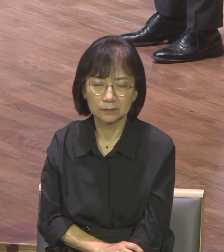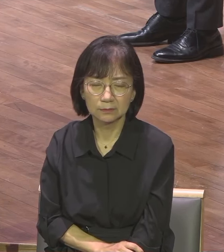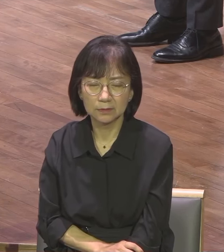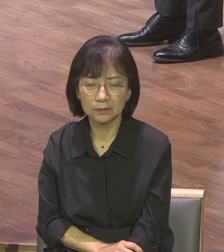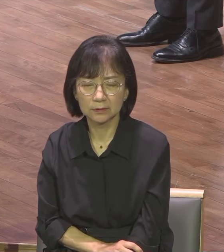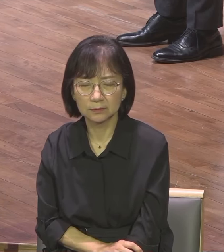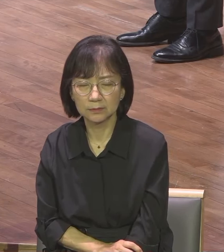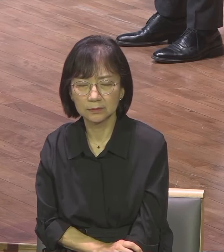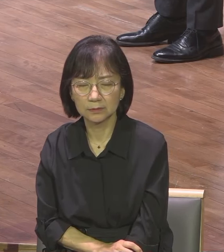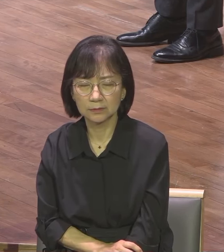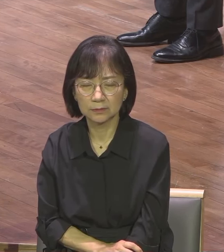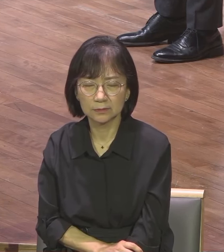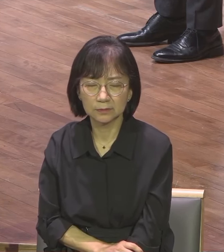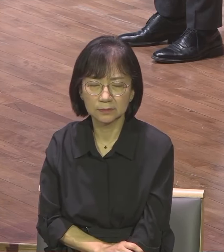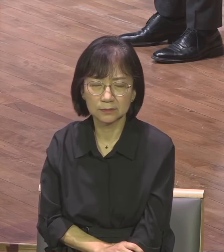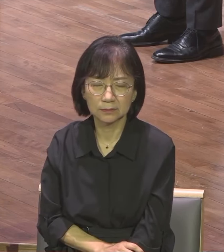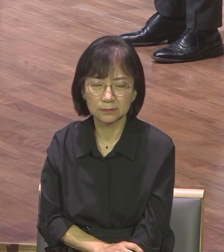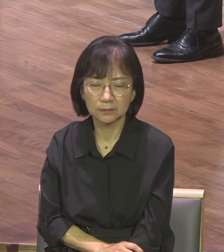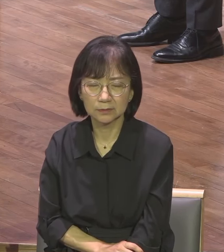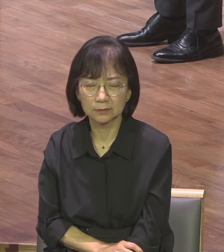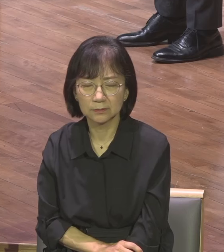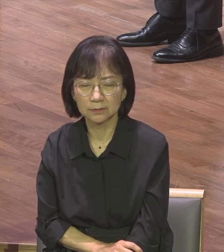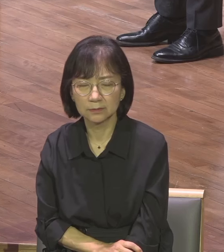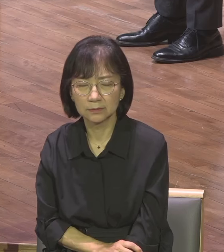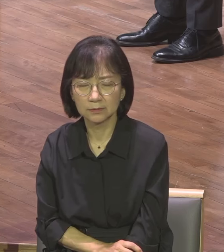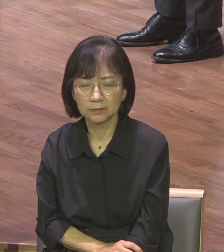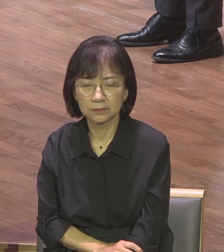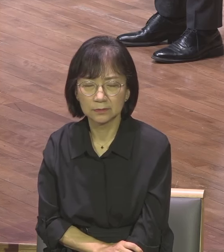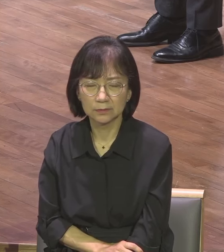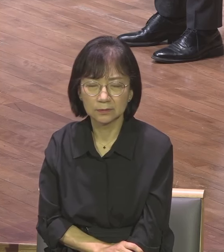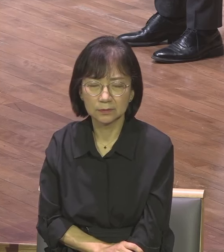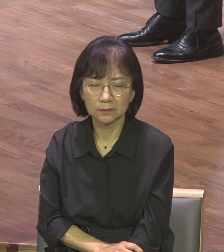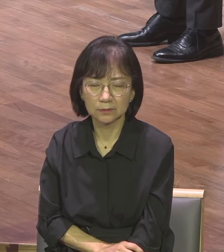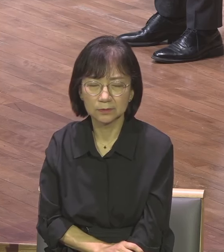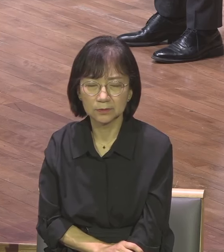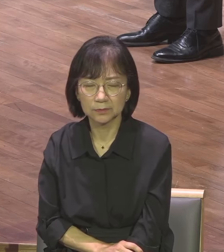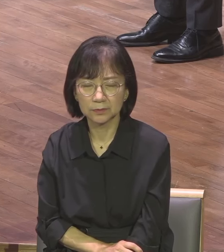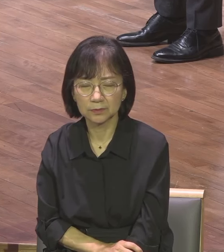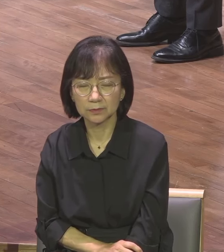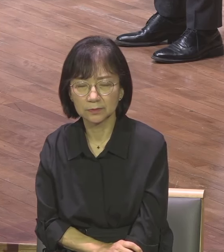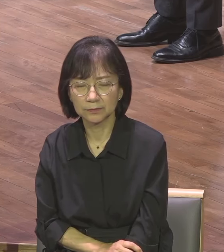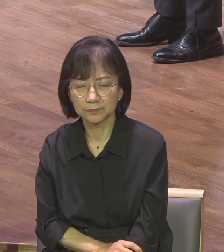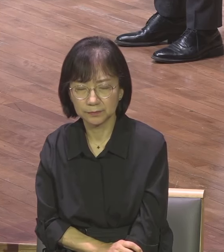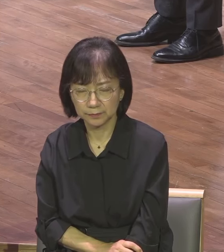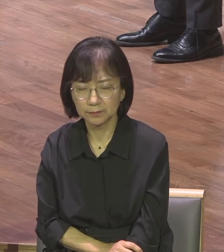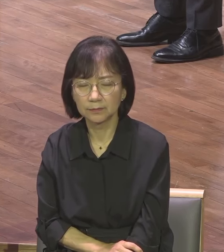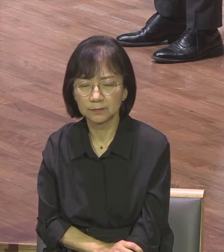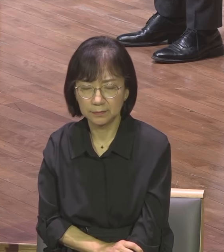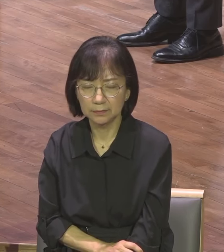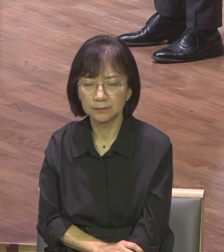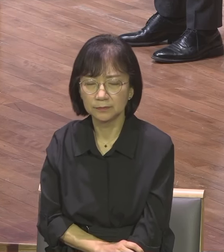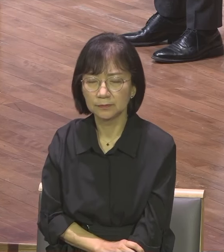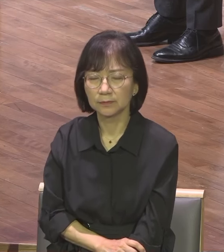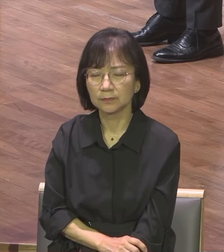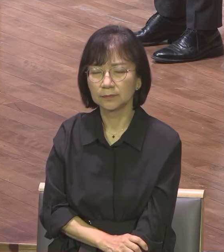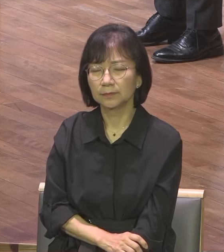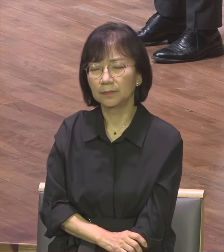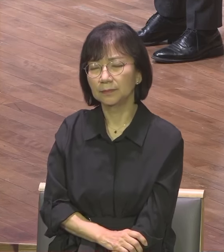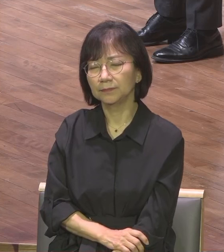우리를 의룹 교육해서 세상에 살고 있지만 하나님의 사람이 되어서 우리도 전도자의 삶을 살 수 있고 아버지 하나님 아버지 성교의